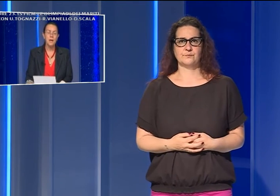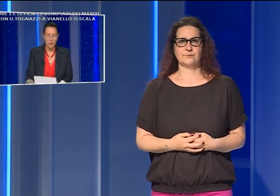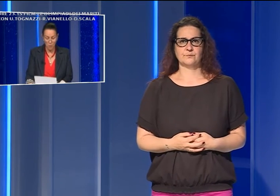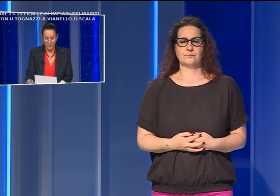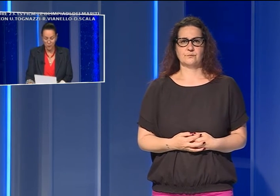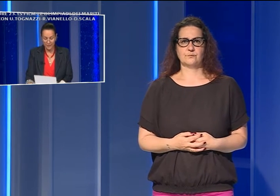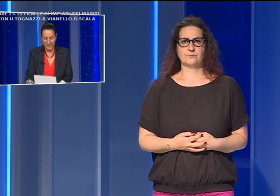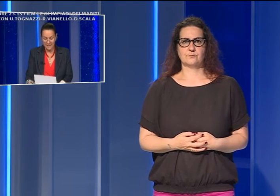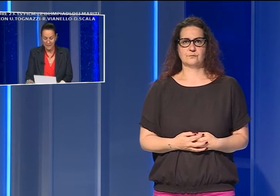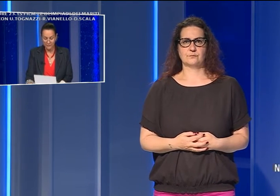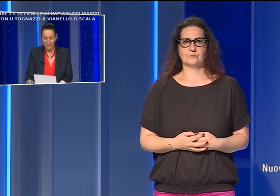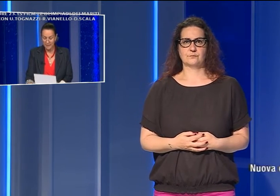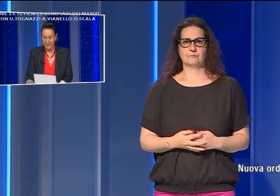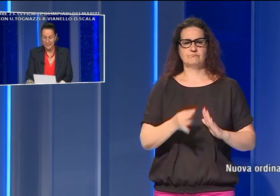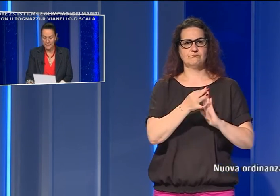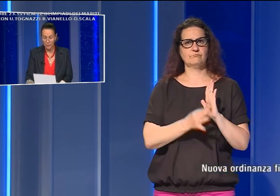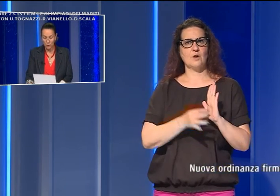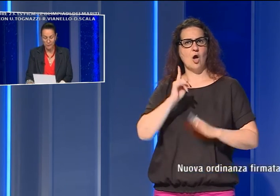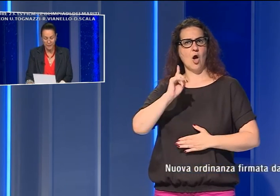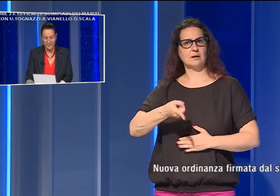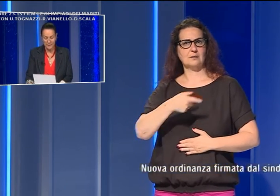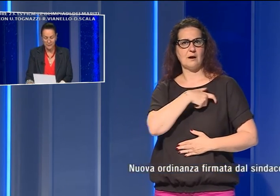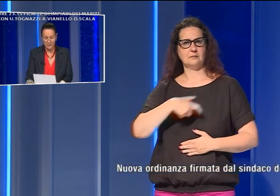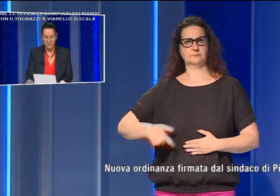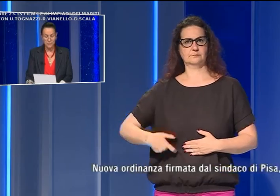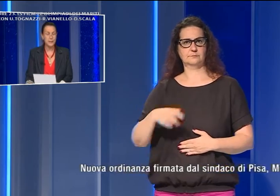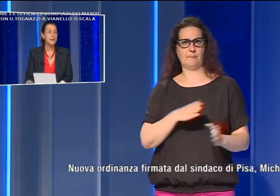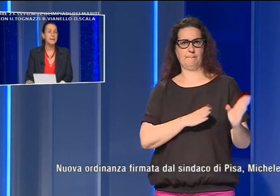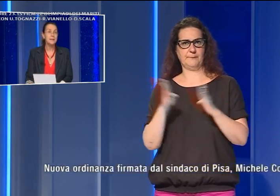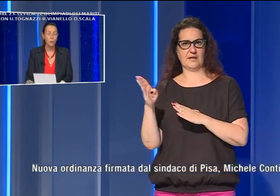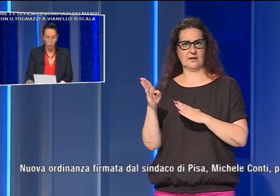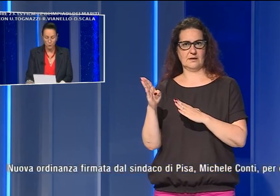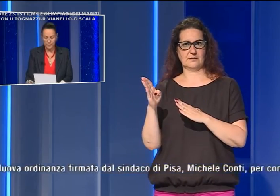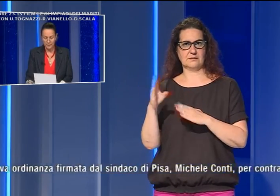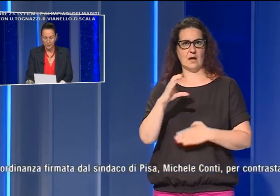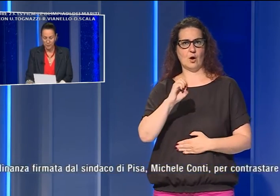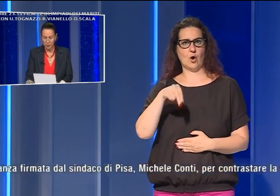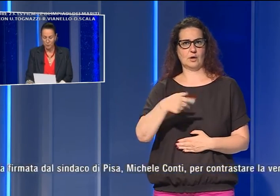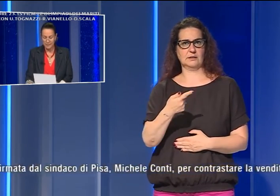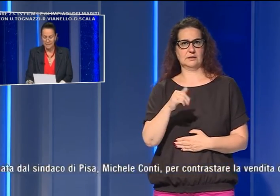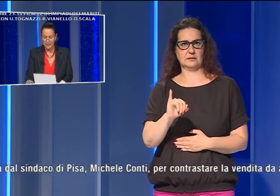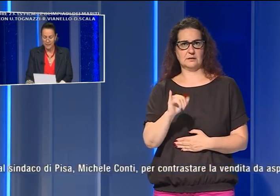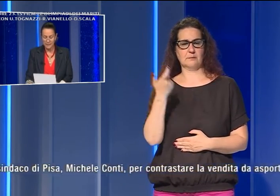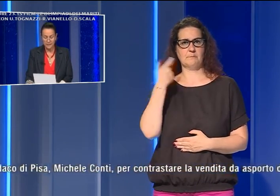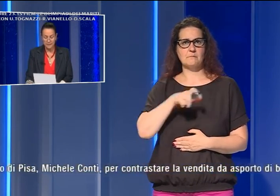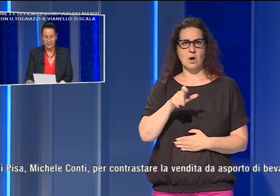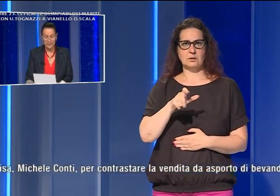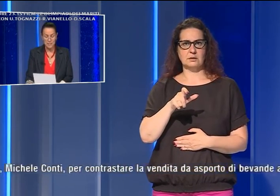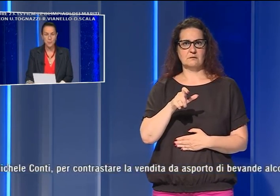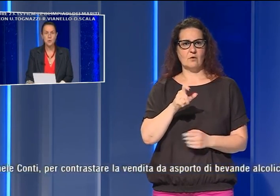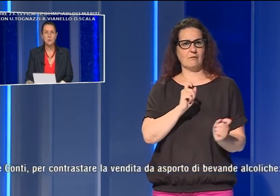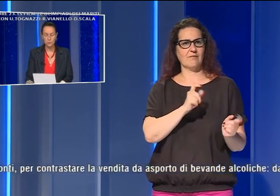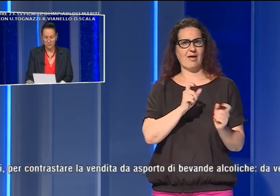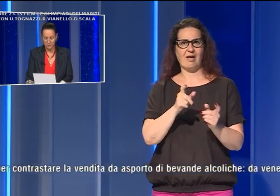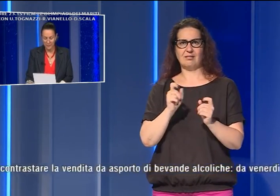Il nuovo ordinanza firmata dal sindaco di Pisa, Michele Conti, per contrastare la vendita